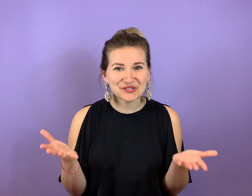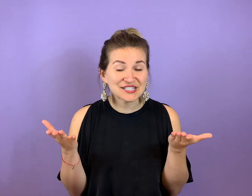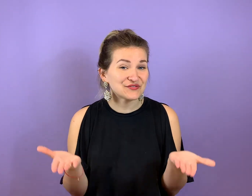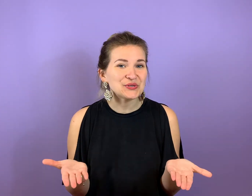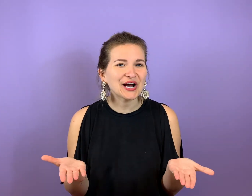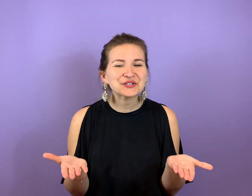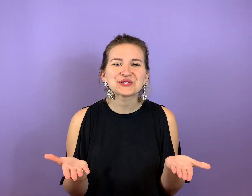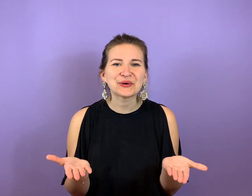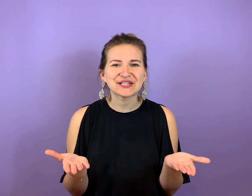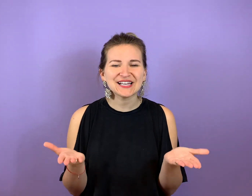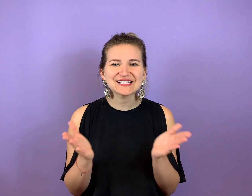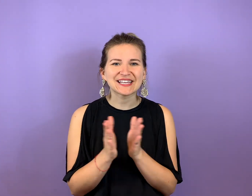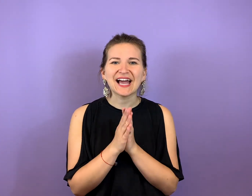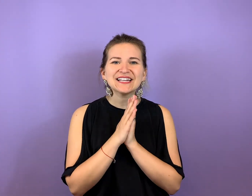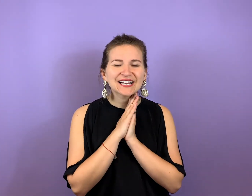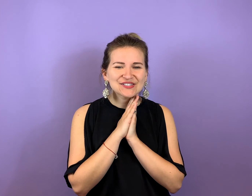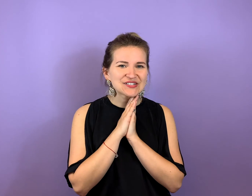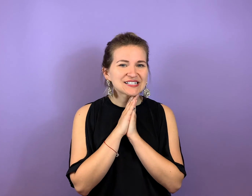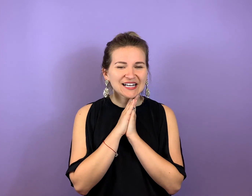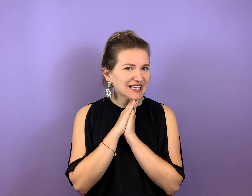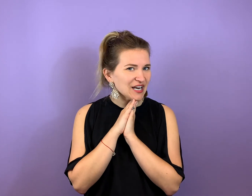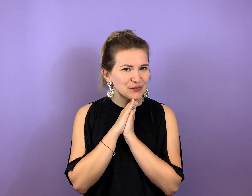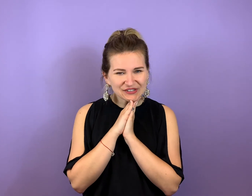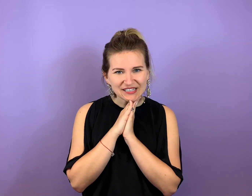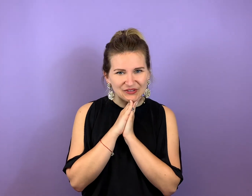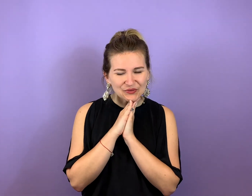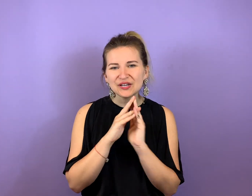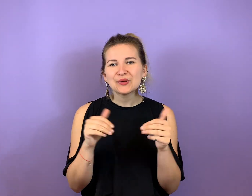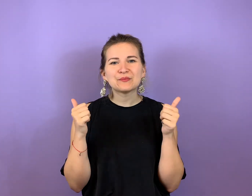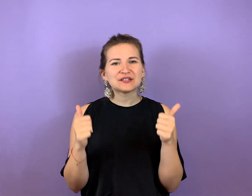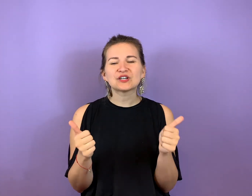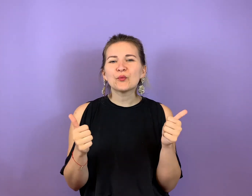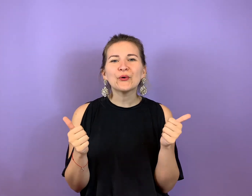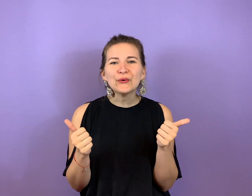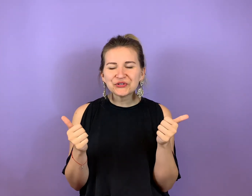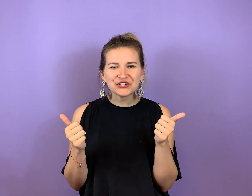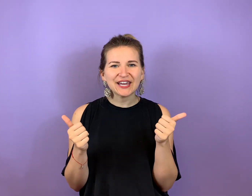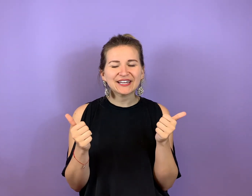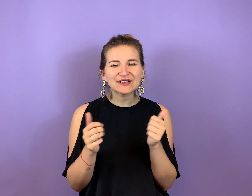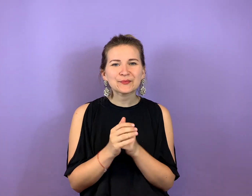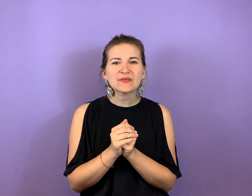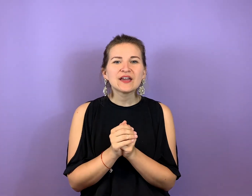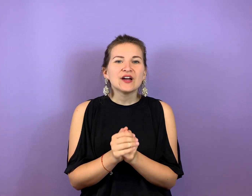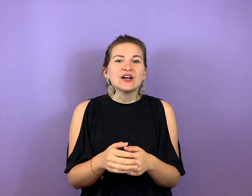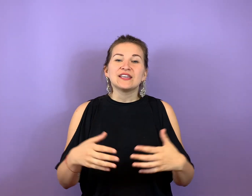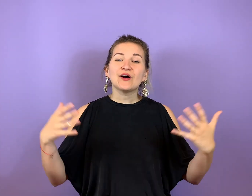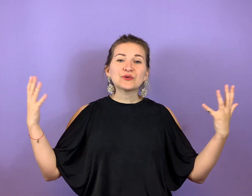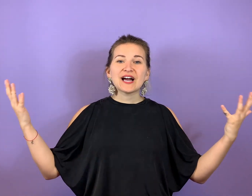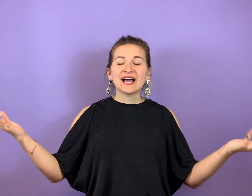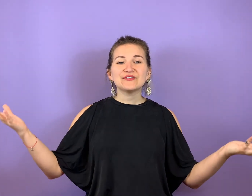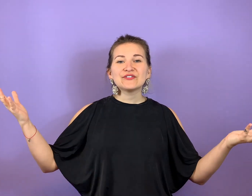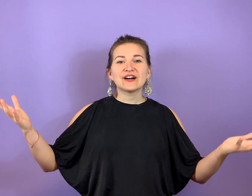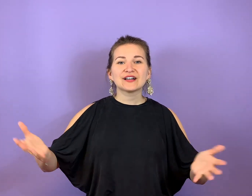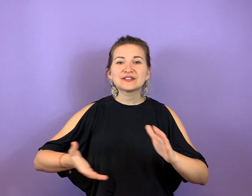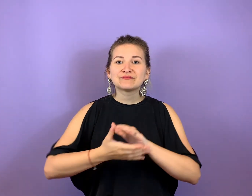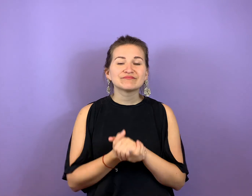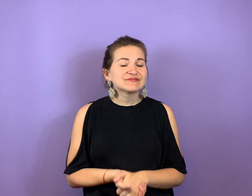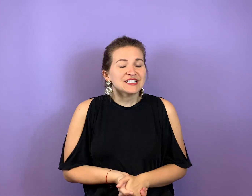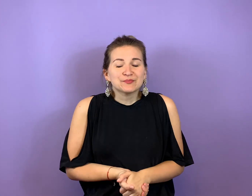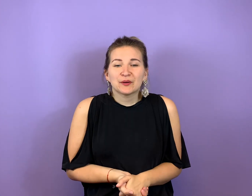dieses Video angeschaut hast. Gerne kannst du diesen Kanal abonnieren, mir einen Daumen hoch schenken oder einfach dich bei